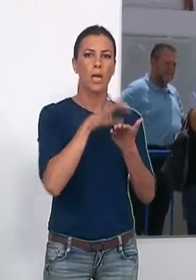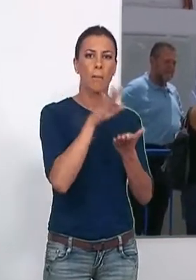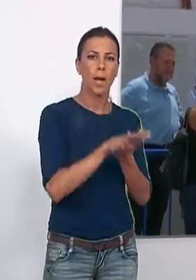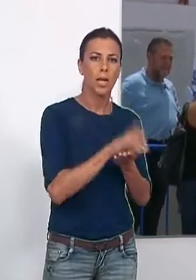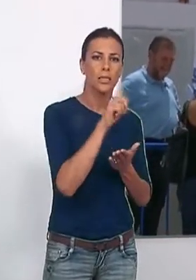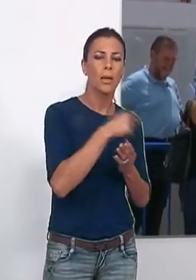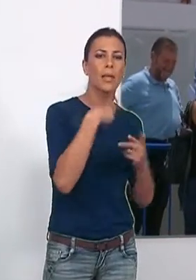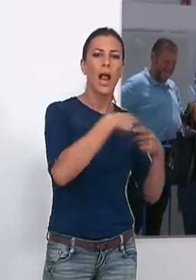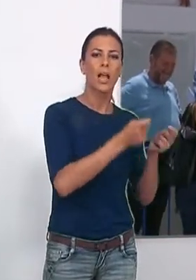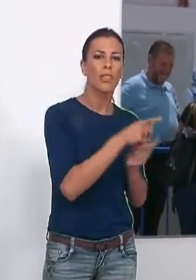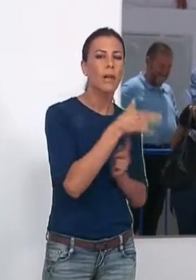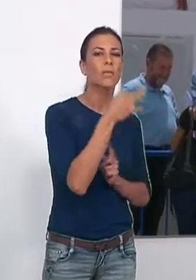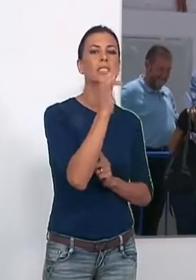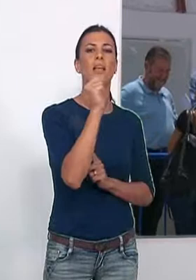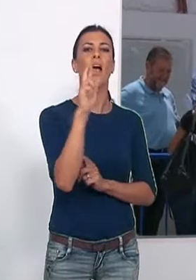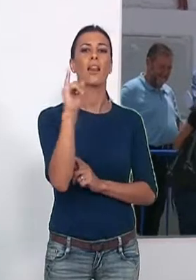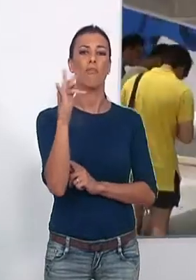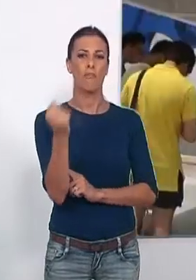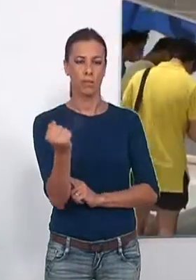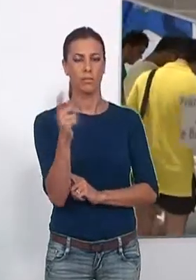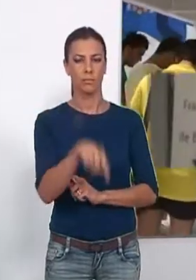Málaga, Algecidas y Tarifa.